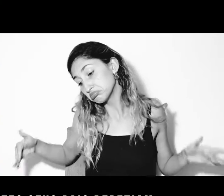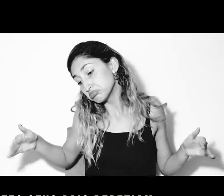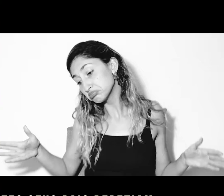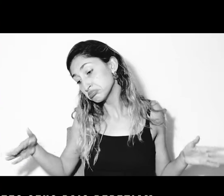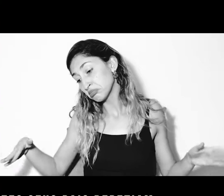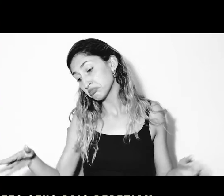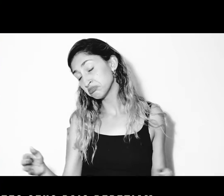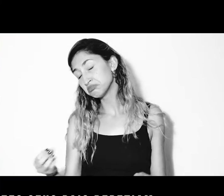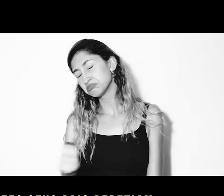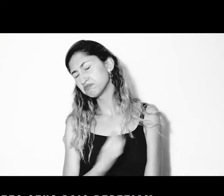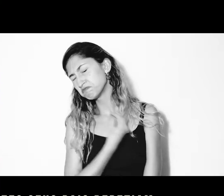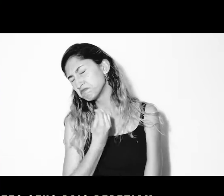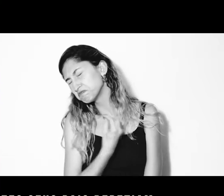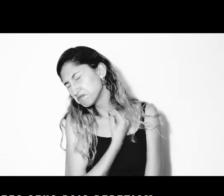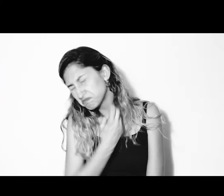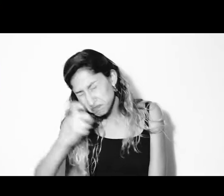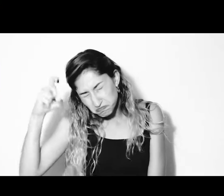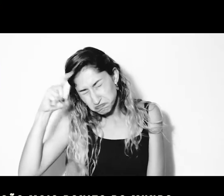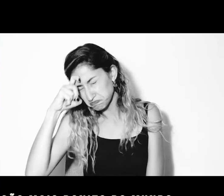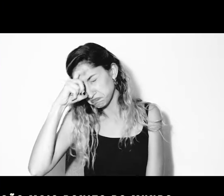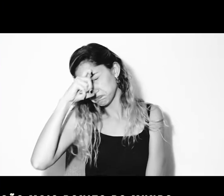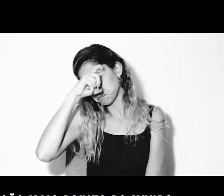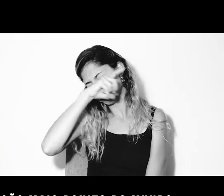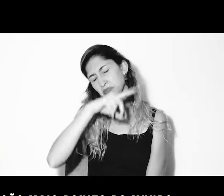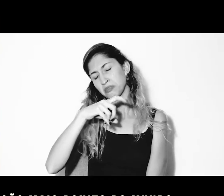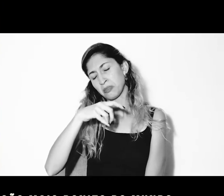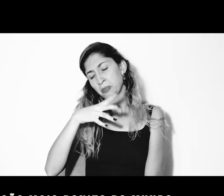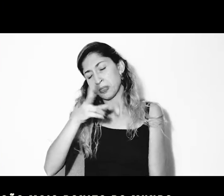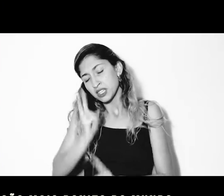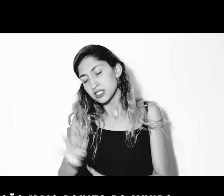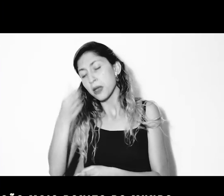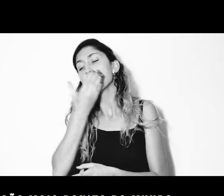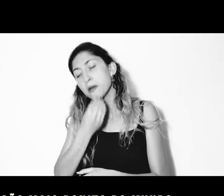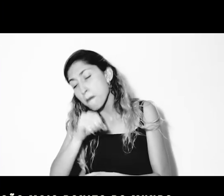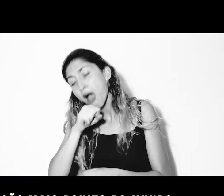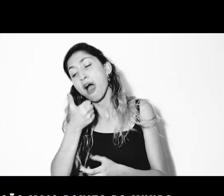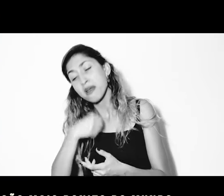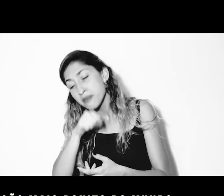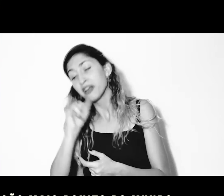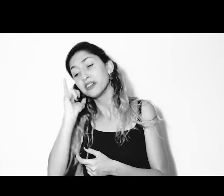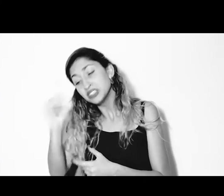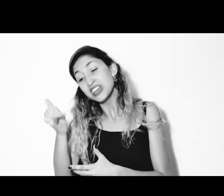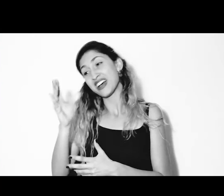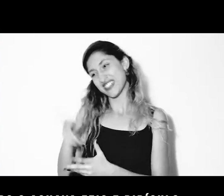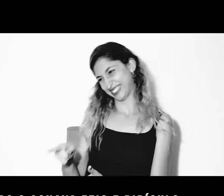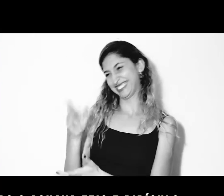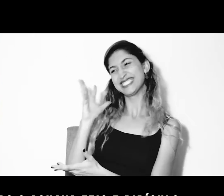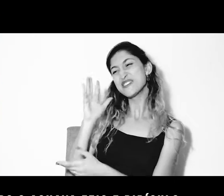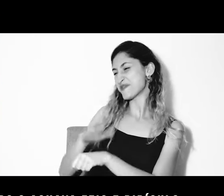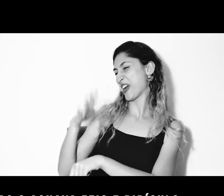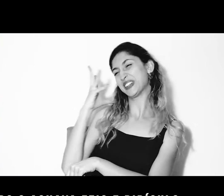vezes seus pais repetiam que ele era o dragão mais bonito do mundo. E agora, todo mundo o achava